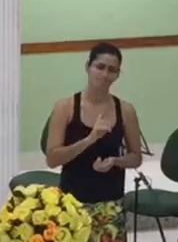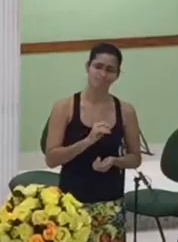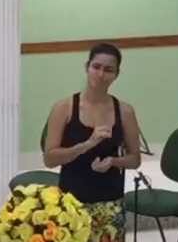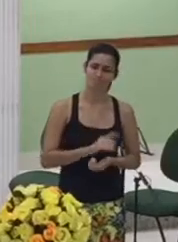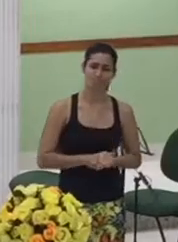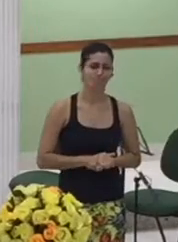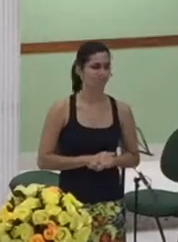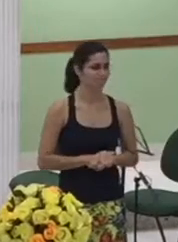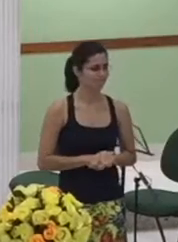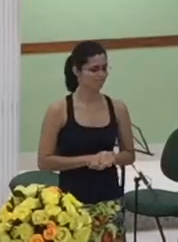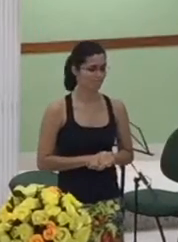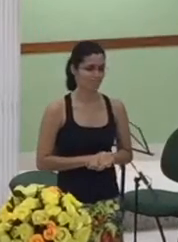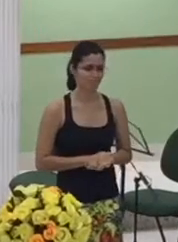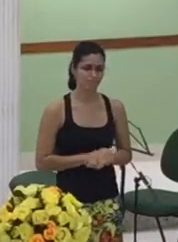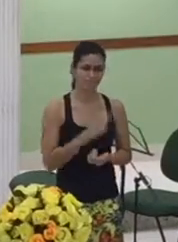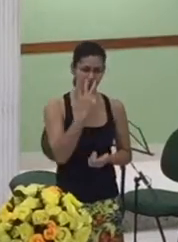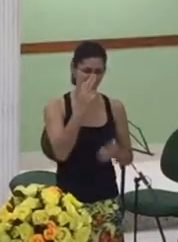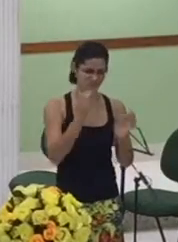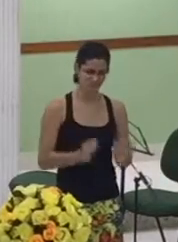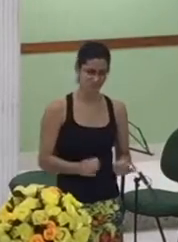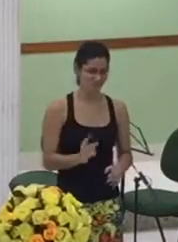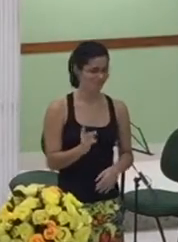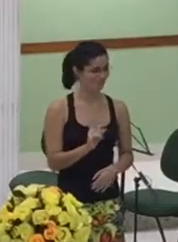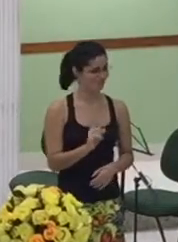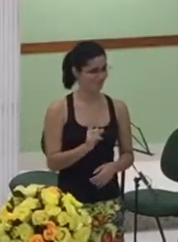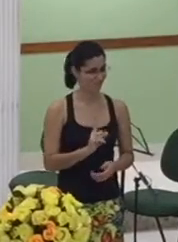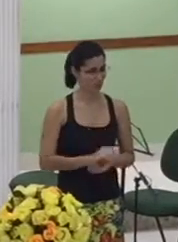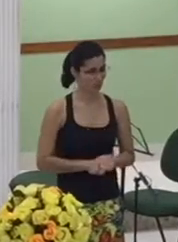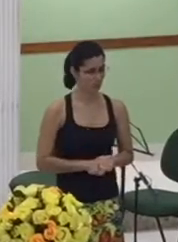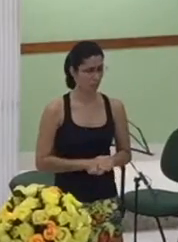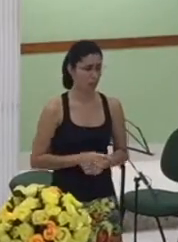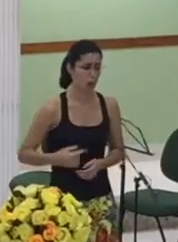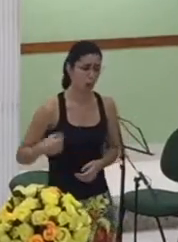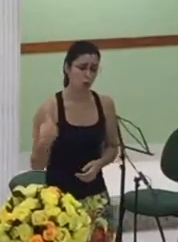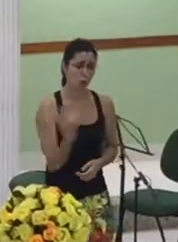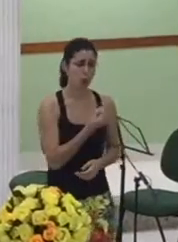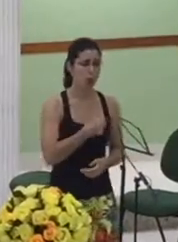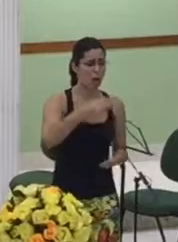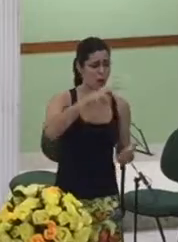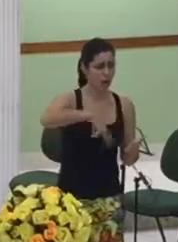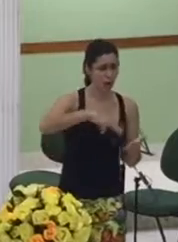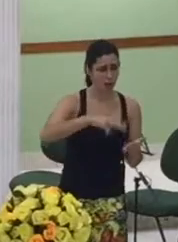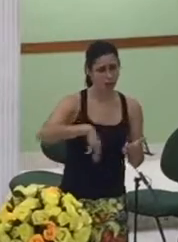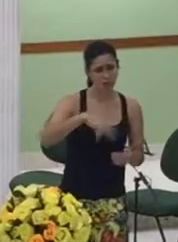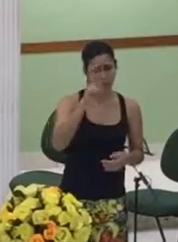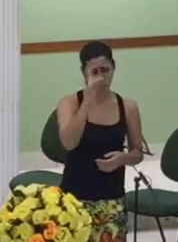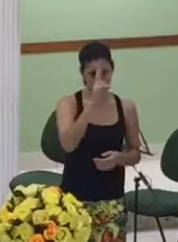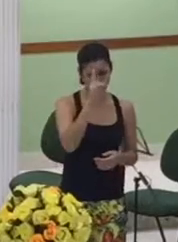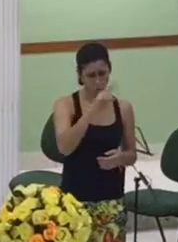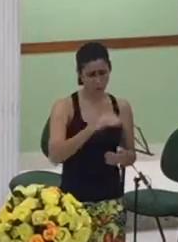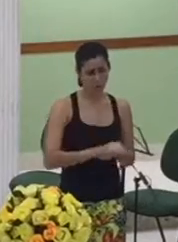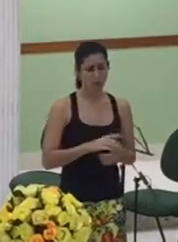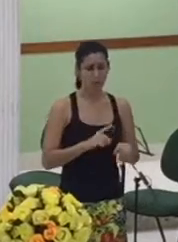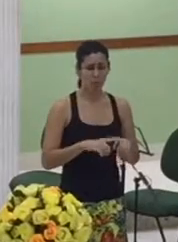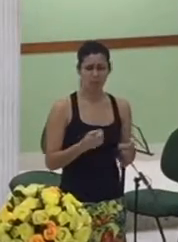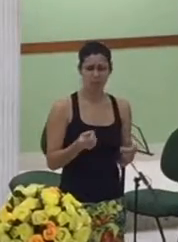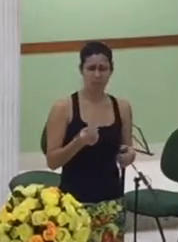digna a gente lê a história e alguns detalhes passam despercebidos não sei se vocês se